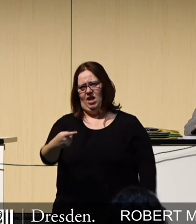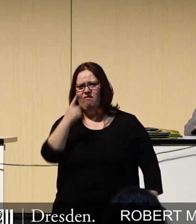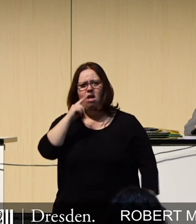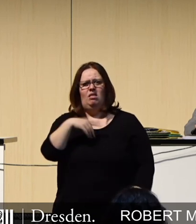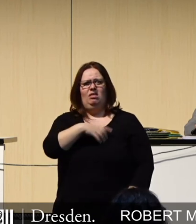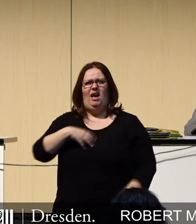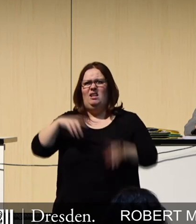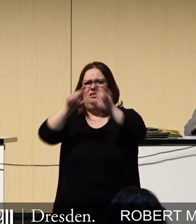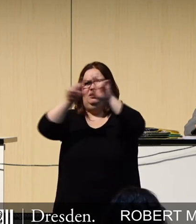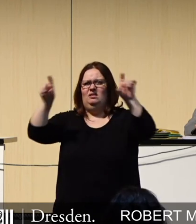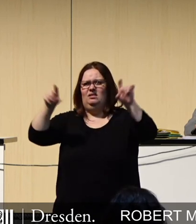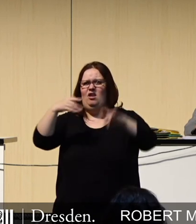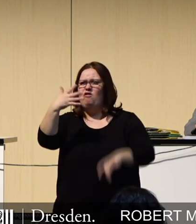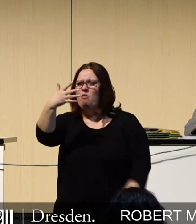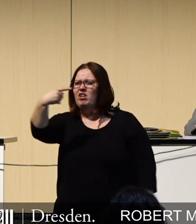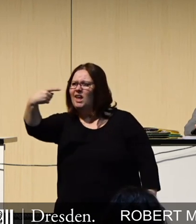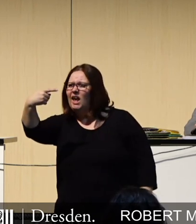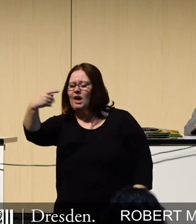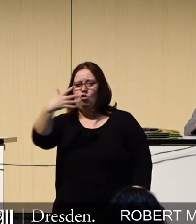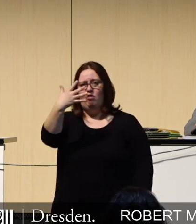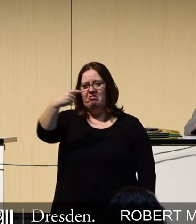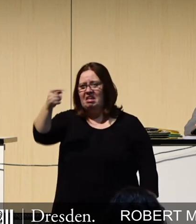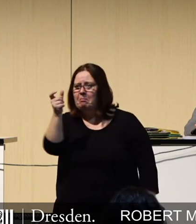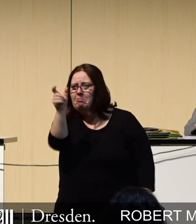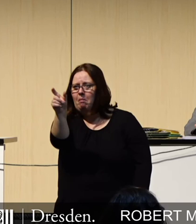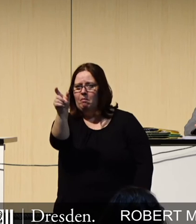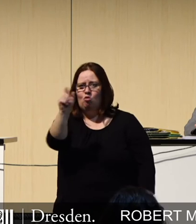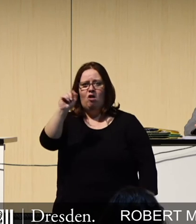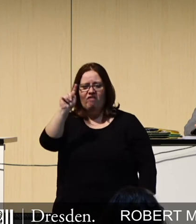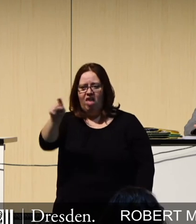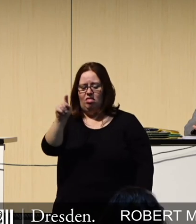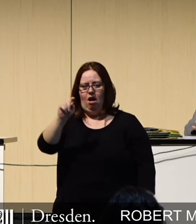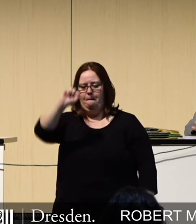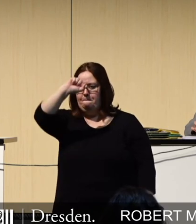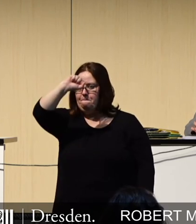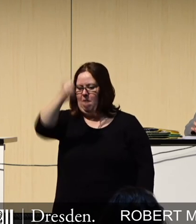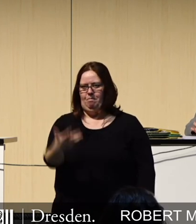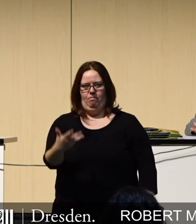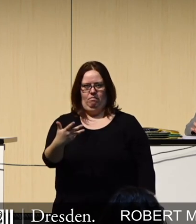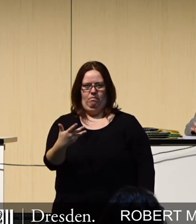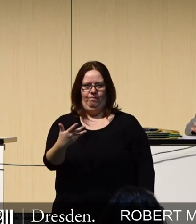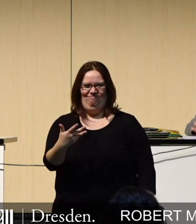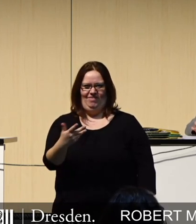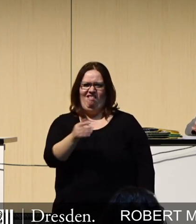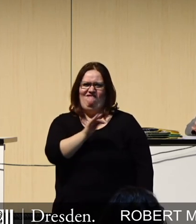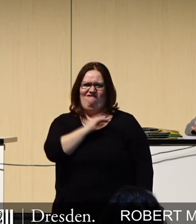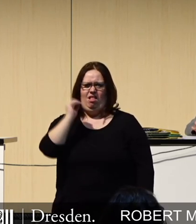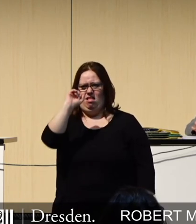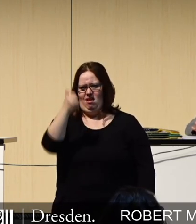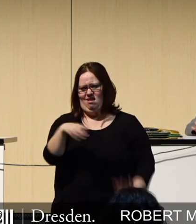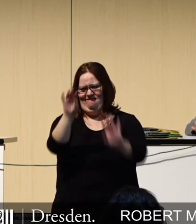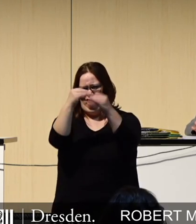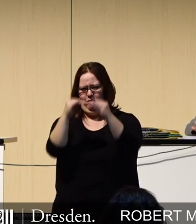Dresdennähe das Wort 5 oder die Zahl 5 und den Buchstaben G eingeben und dann auf Enter drücken in der Suchfunktion, finden Sie sehr viele